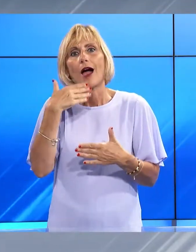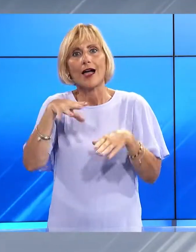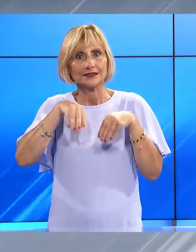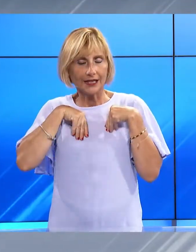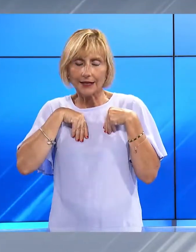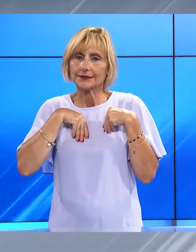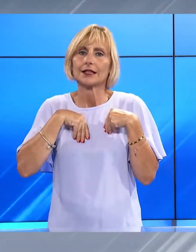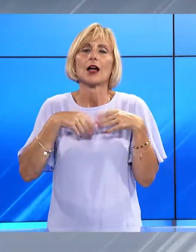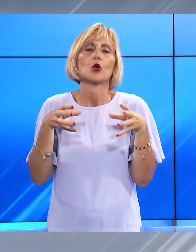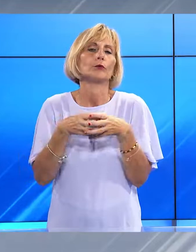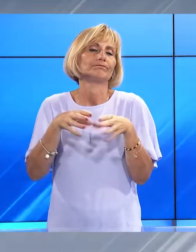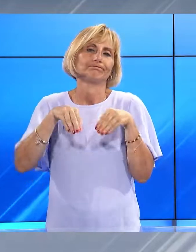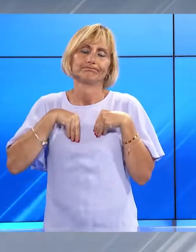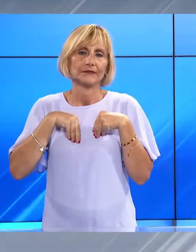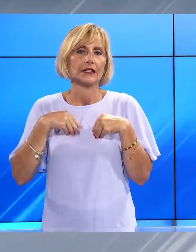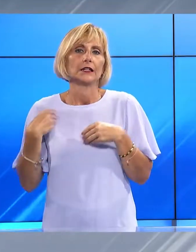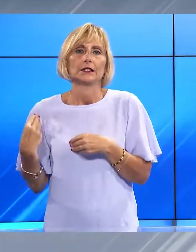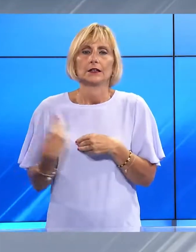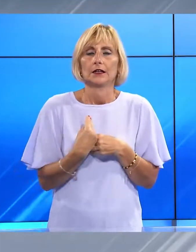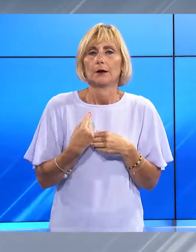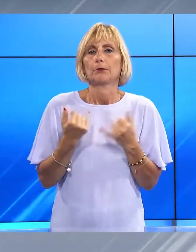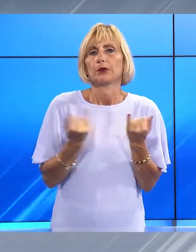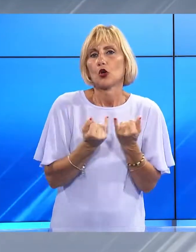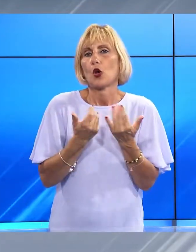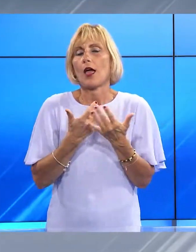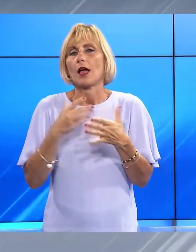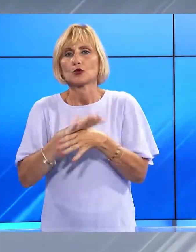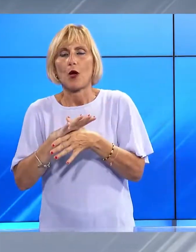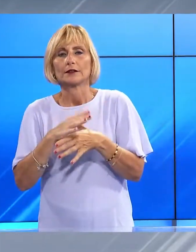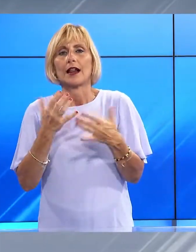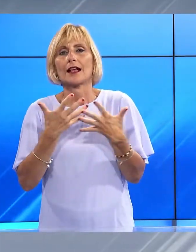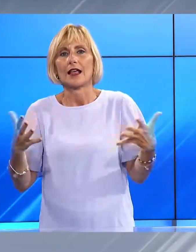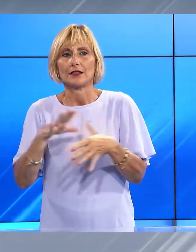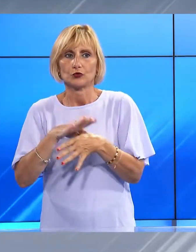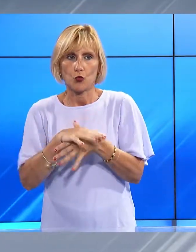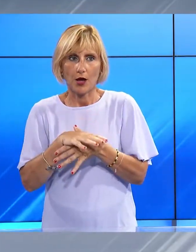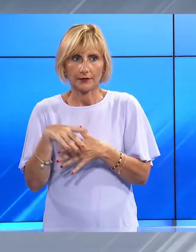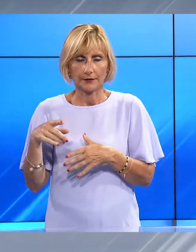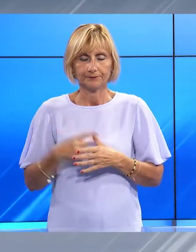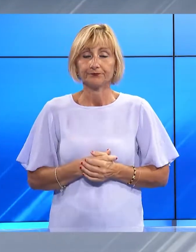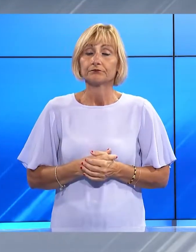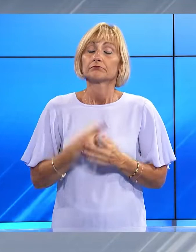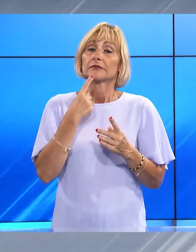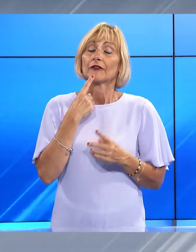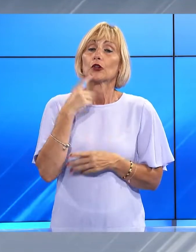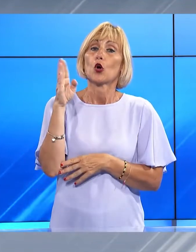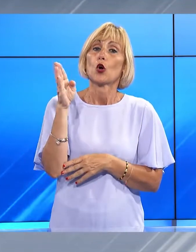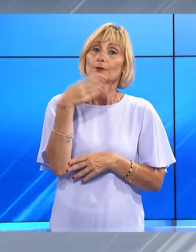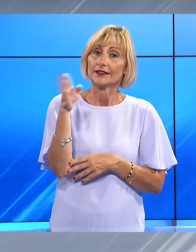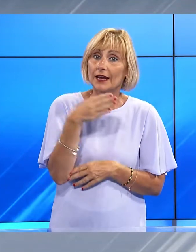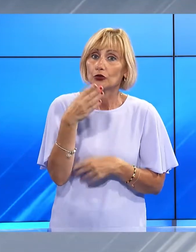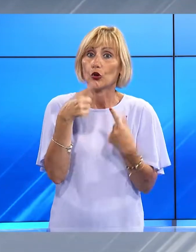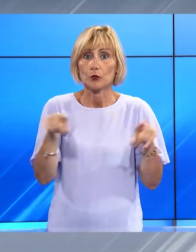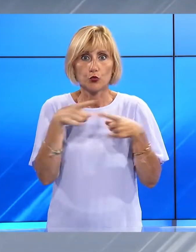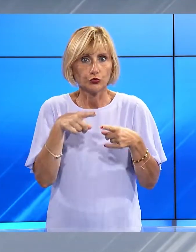coppie in gara e la sua sostituzione nella piccola e grande squadra. Ma è un'arte quella dei musici e degli sbandilatori che è tramandata